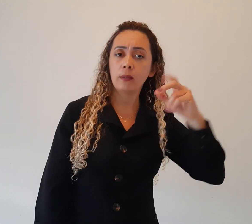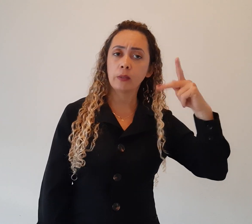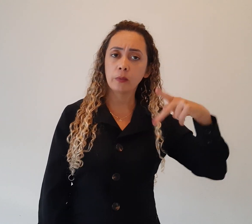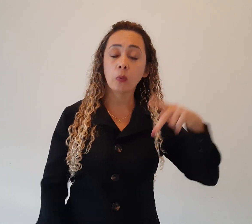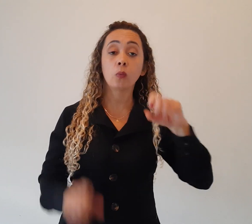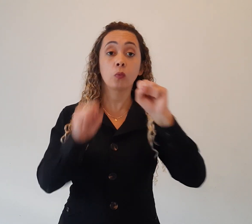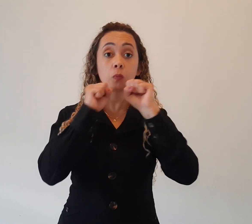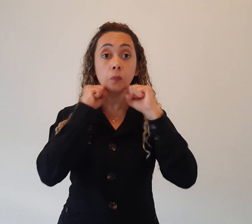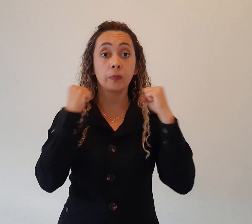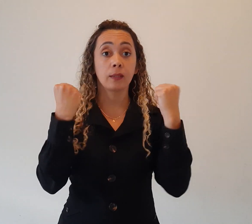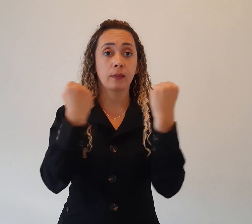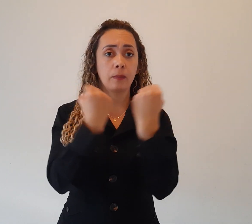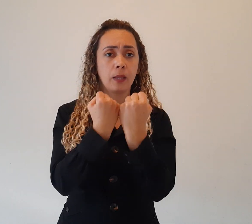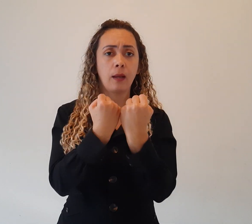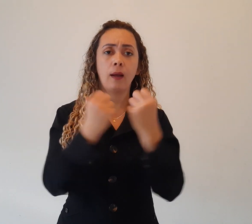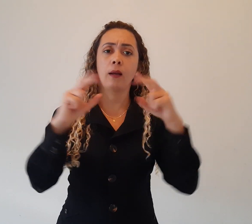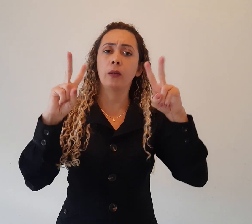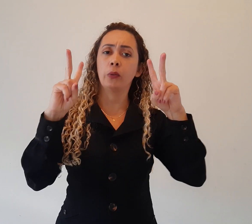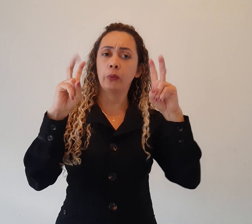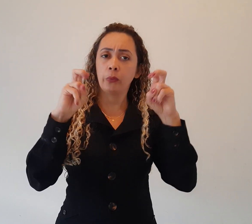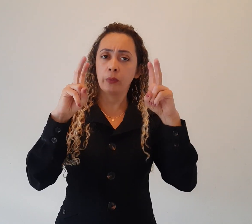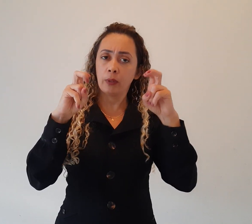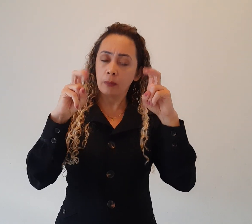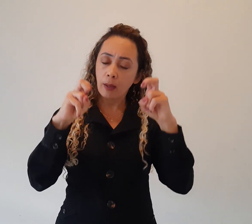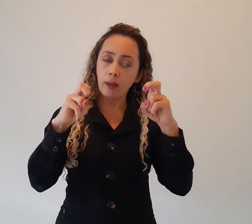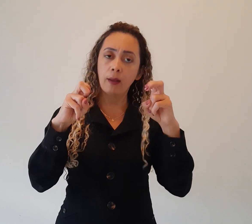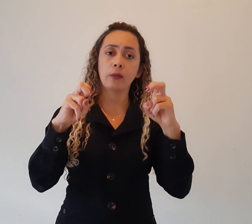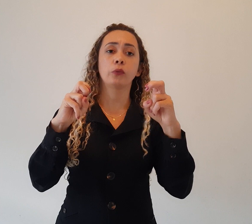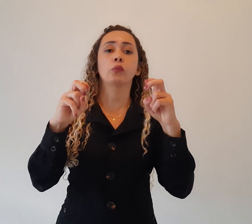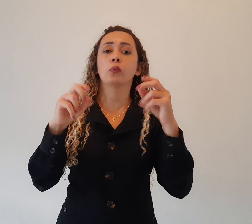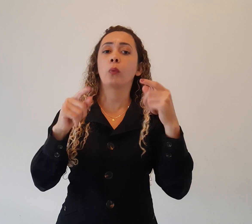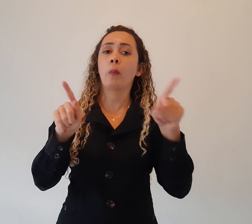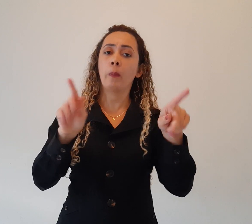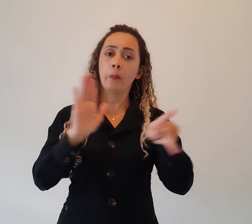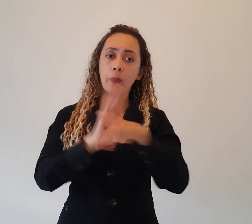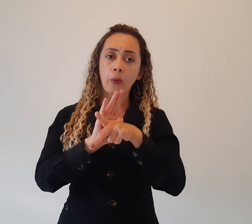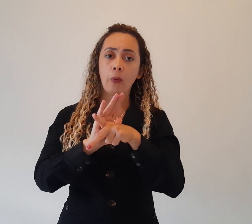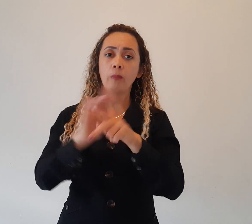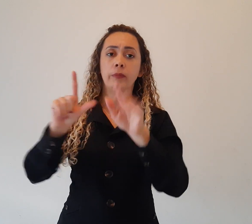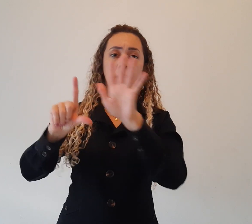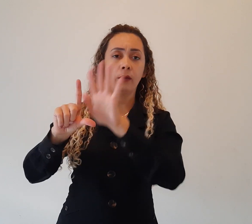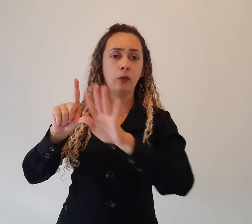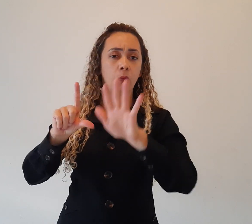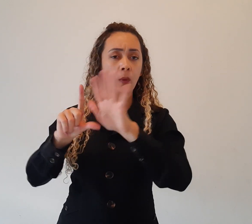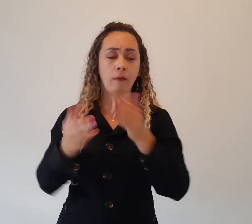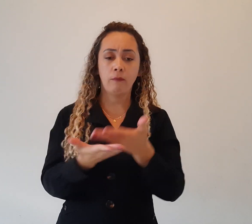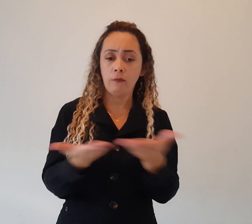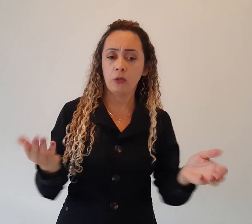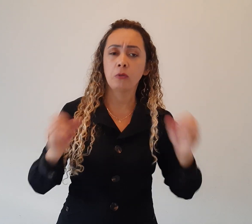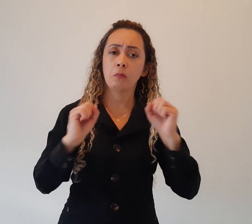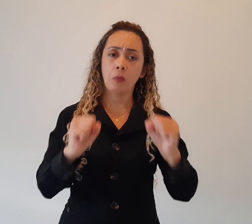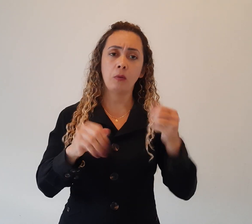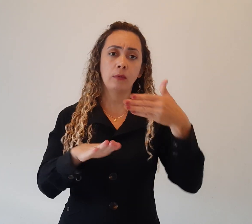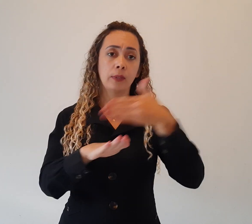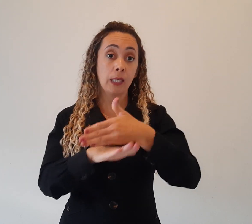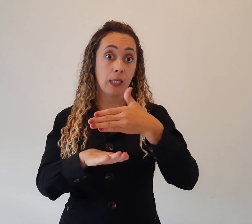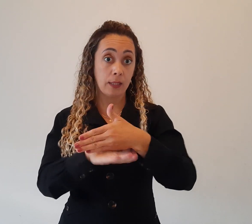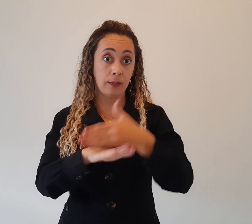temático, cujas instruções já estavam no virtual, vocês podem acessar, totalizando um valor de 20 pontos,